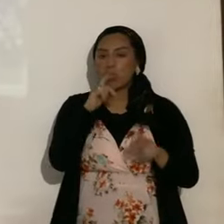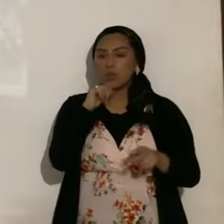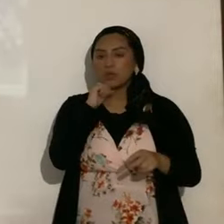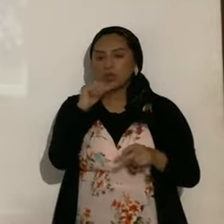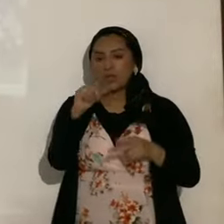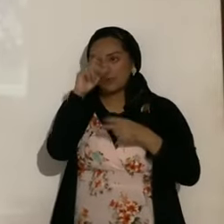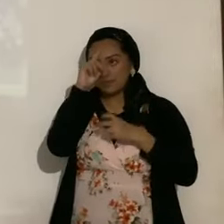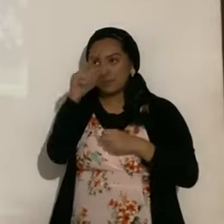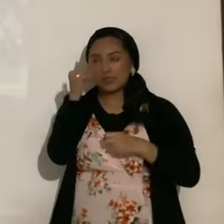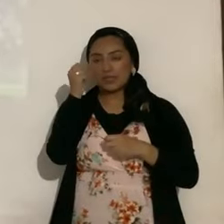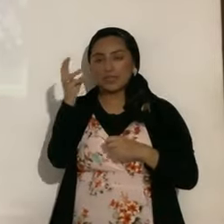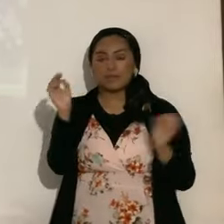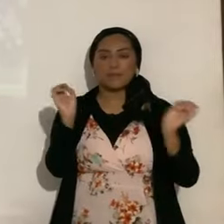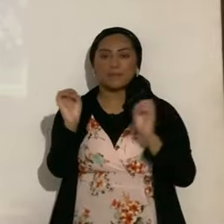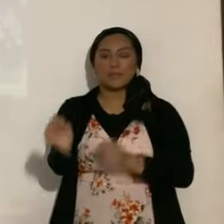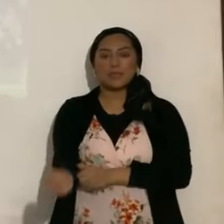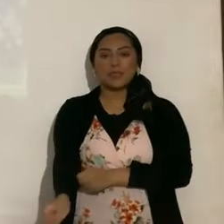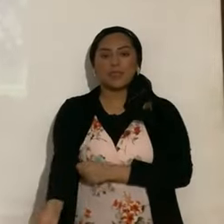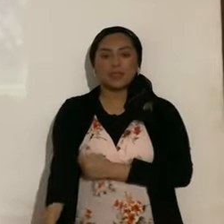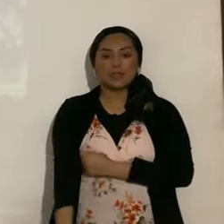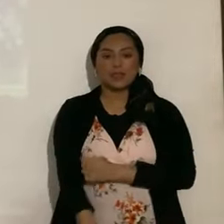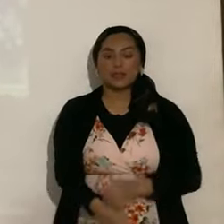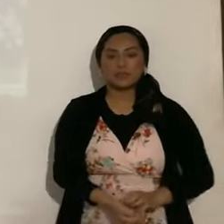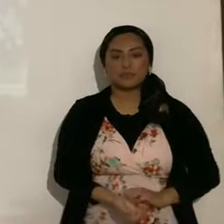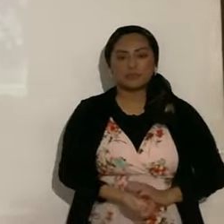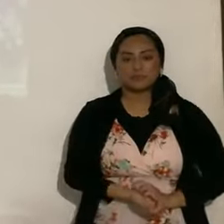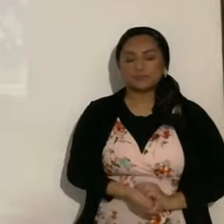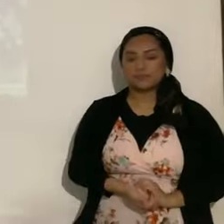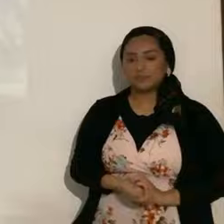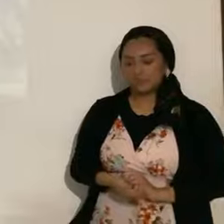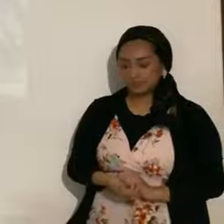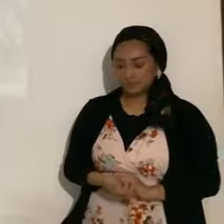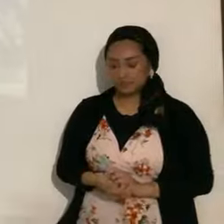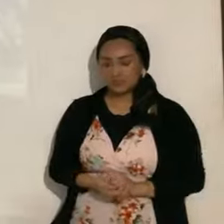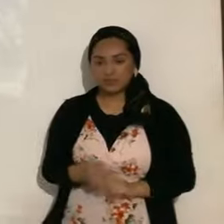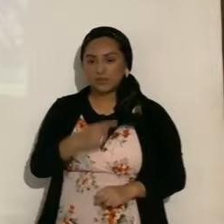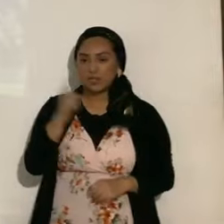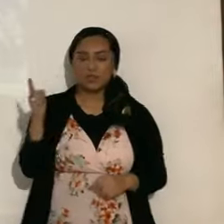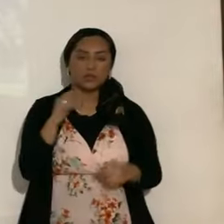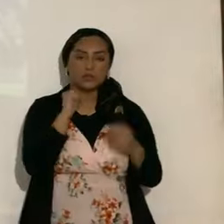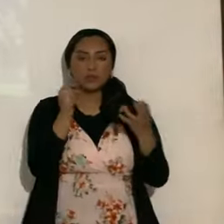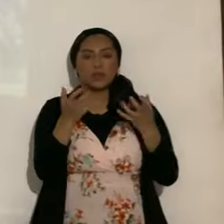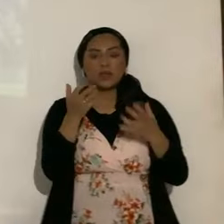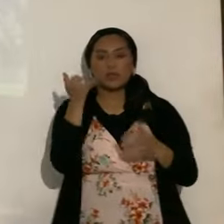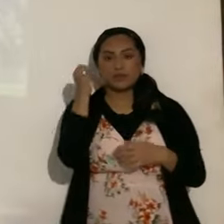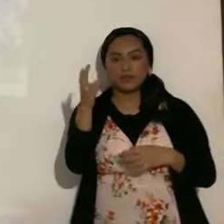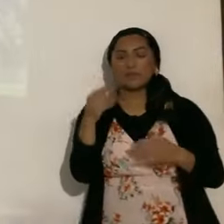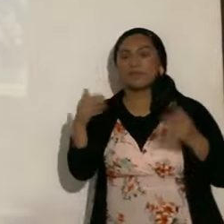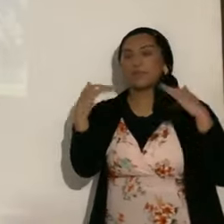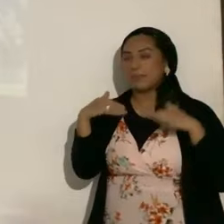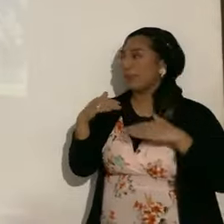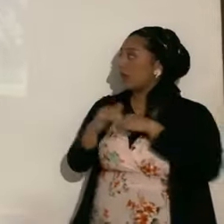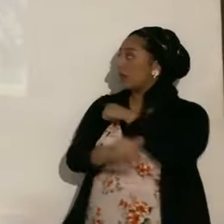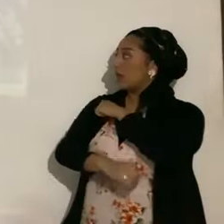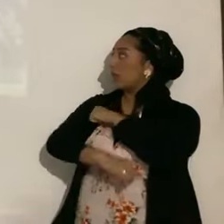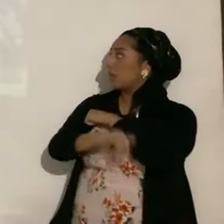Ahorita lo voy a explicar, pero me refiero a un tope general a la humanidad, por no querer a Yasu HaMashiach. La ballena, en la parte superior,